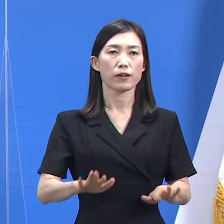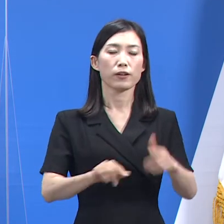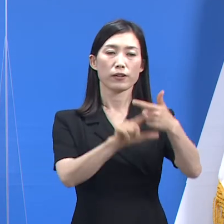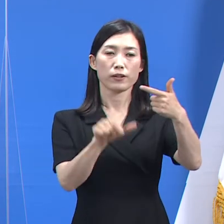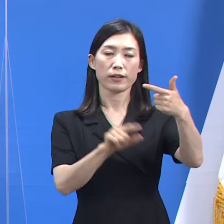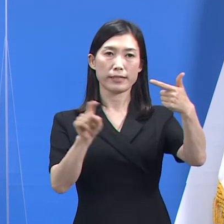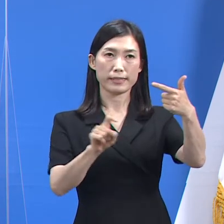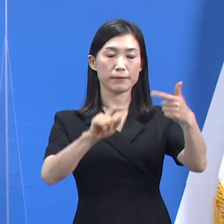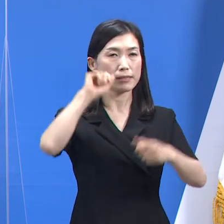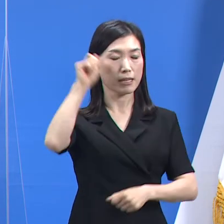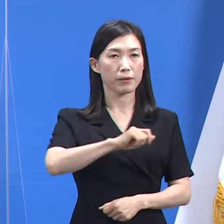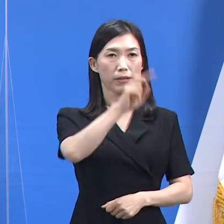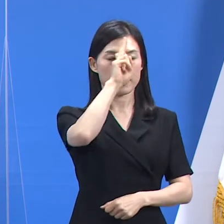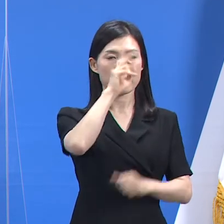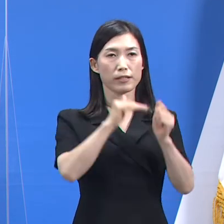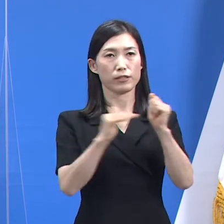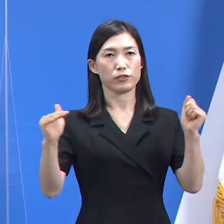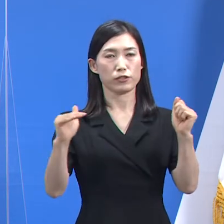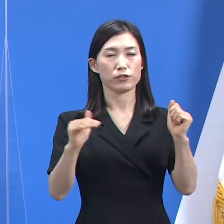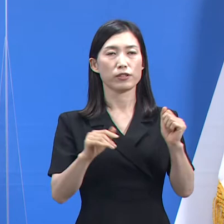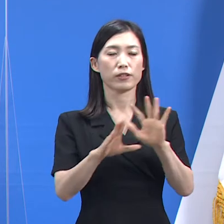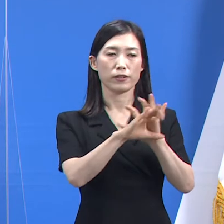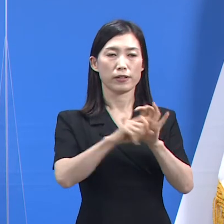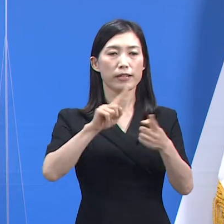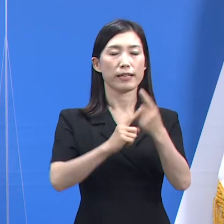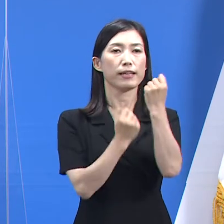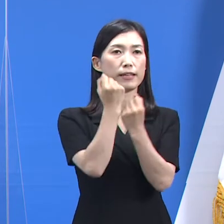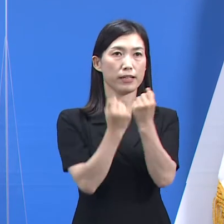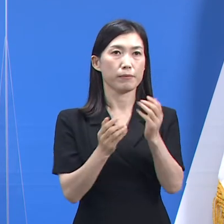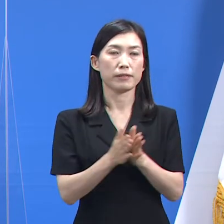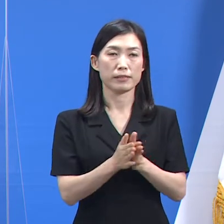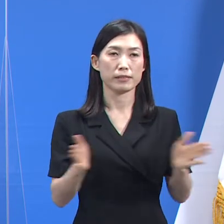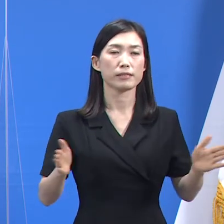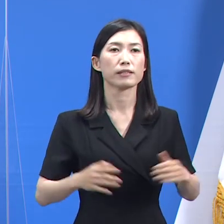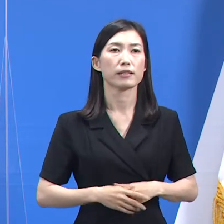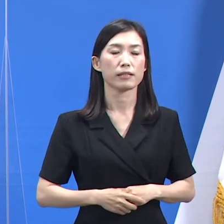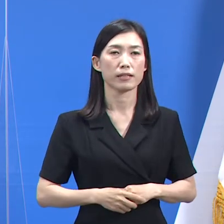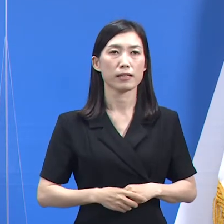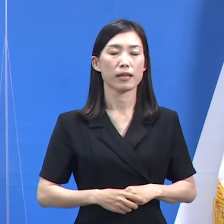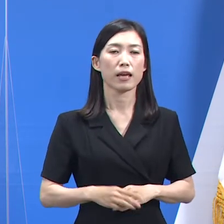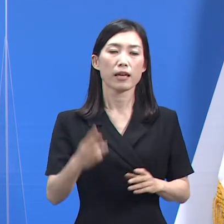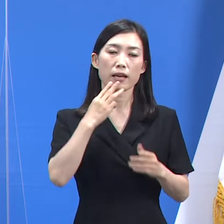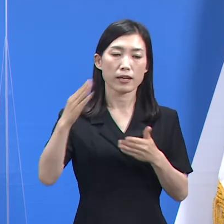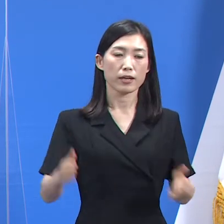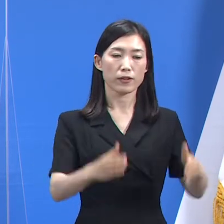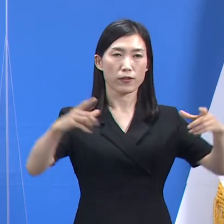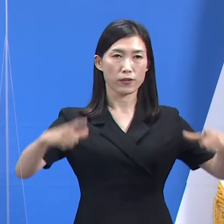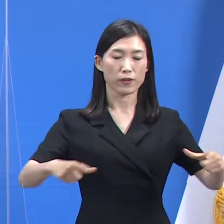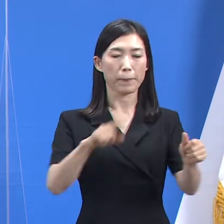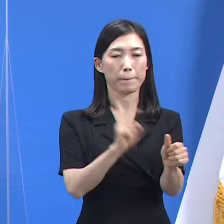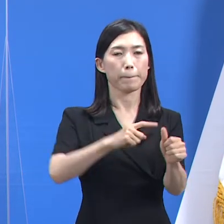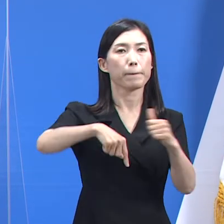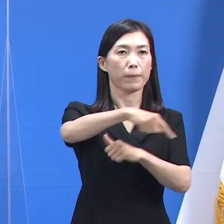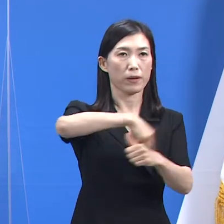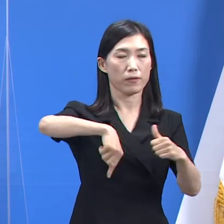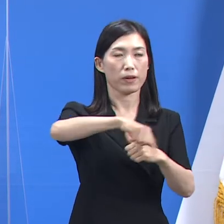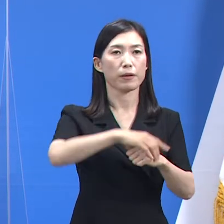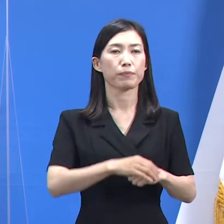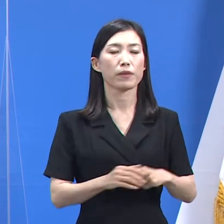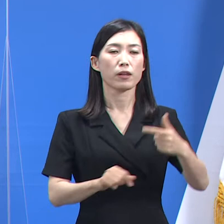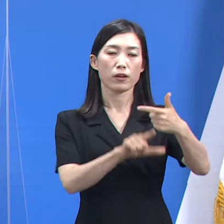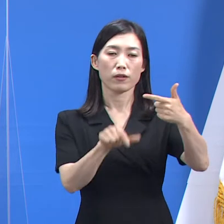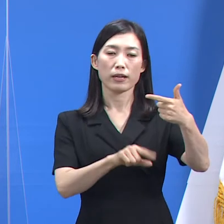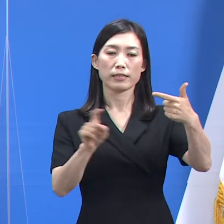코로나19 대응 관련 정례 기자회견을 시작하겠습니다. 경기도의 확진자 발생 현황입니다. 6월